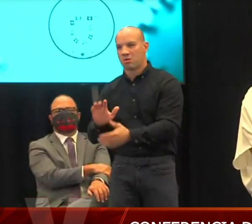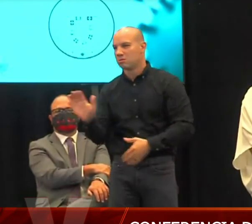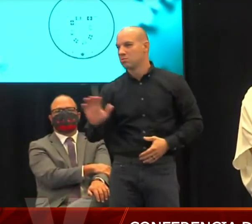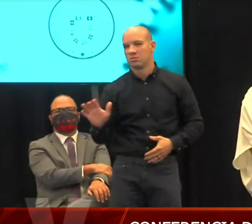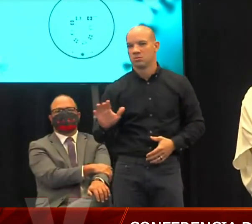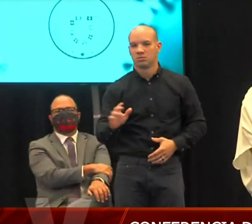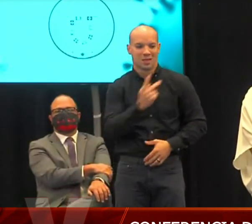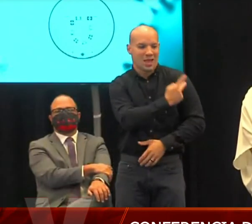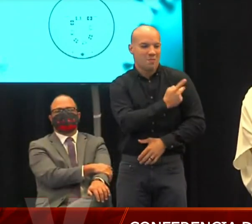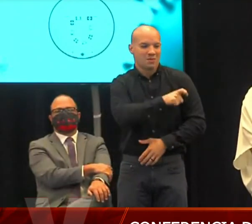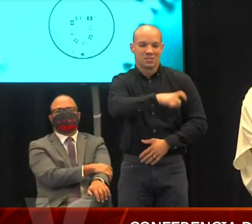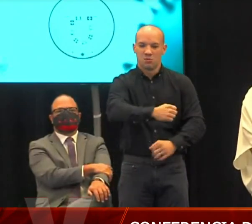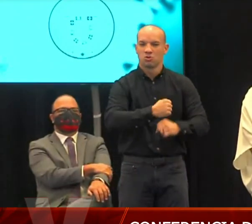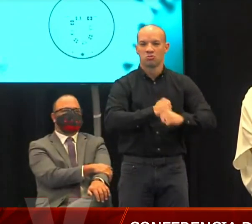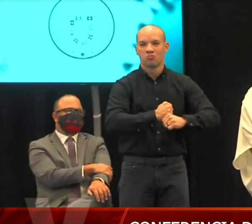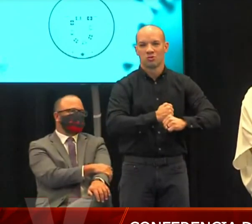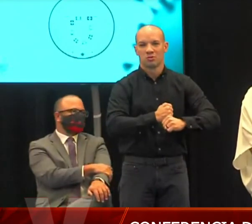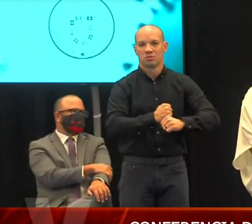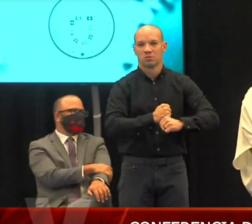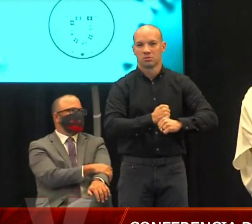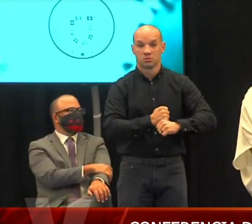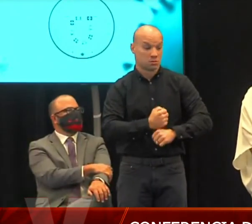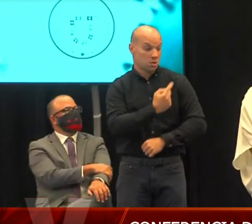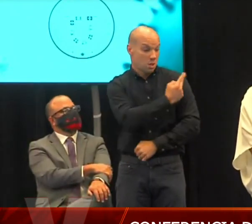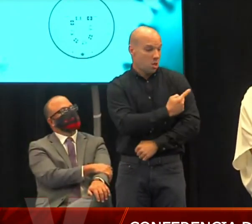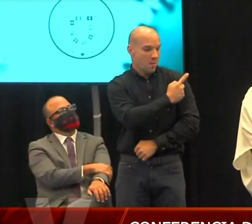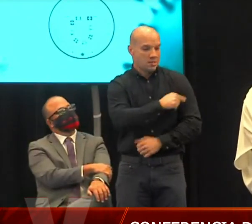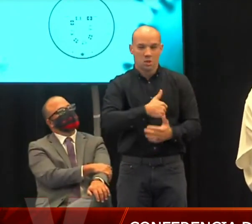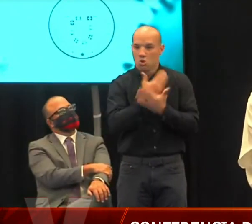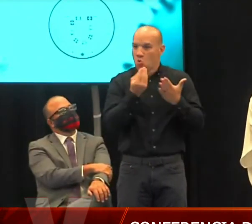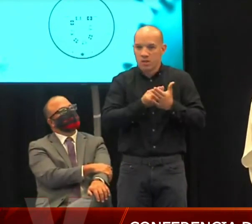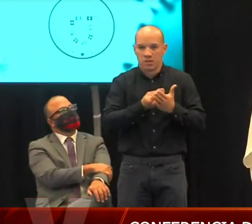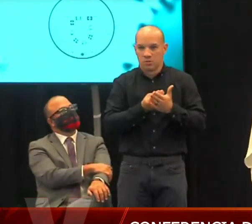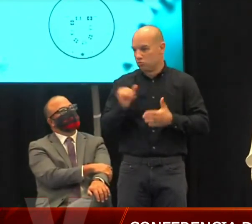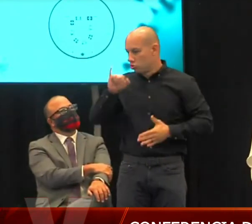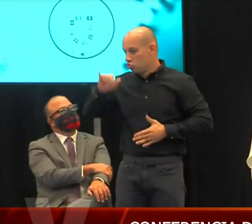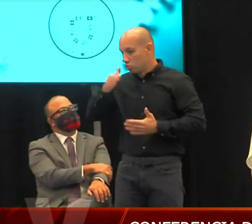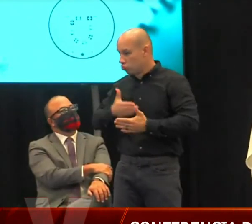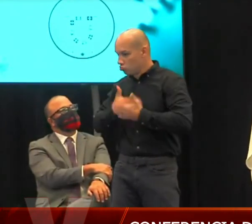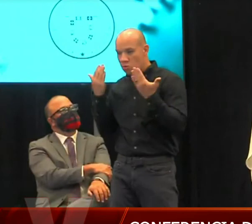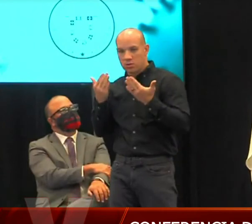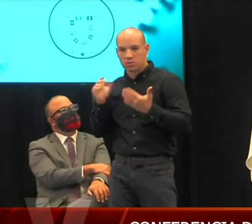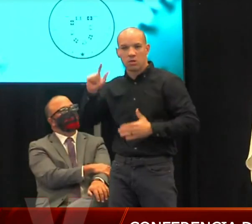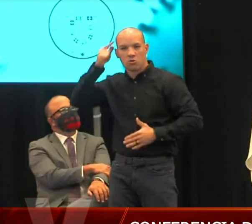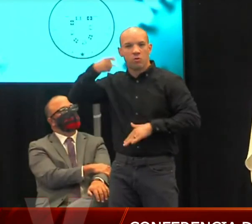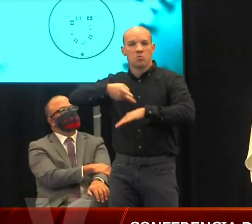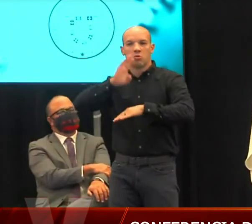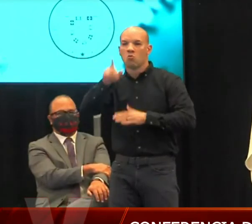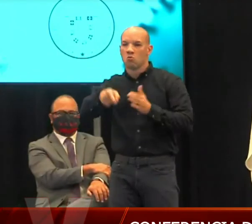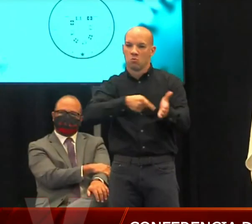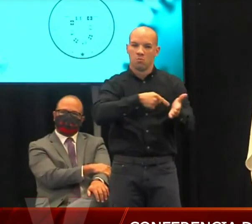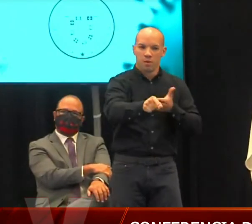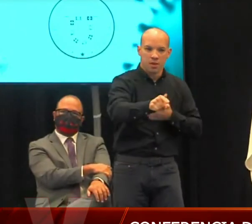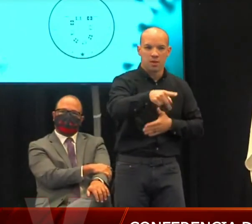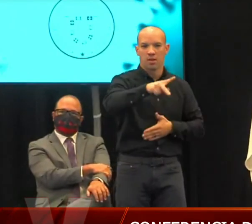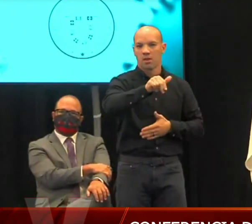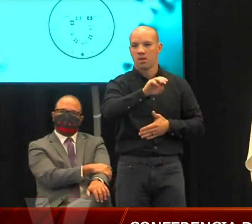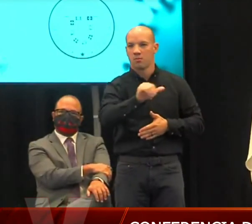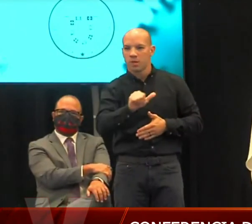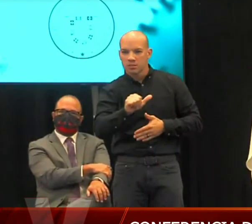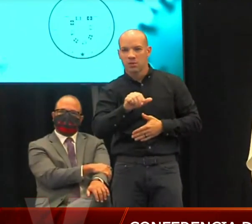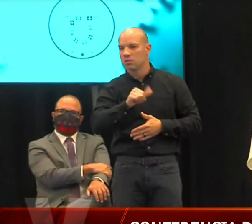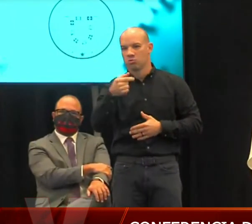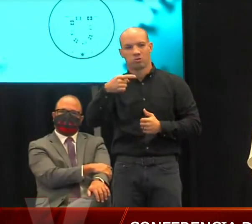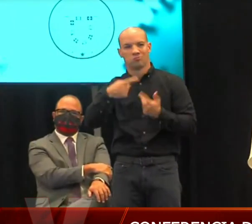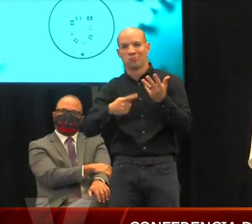tiene que proteger el paciente que no tenga el dinero no tenga plan médico el gobierno de puerto rico va a cubrir tanto el plasma como el sendesivir